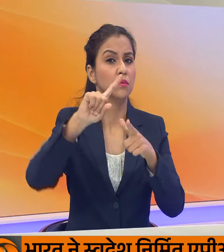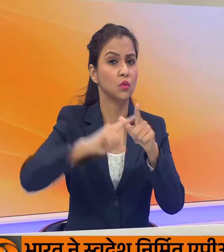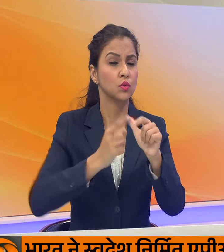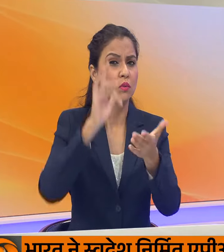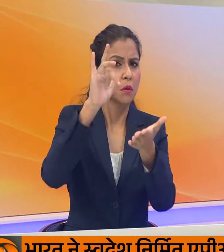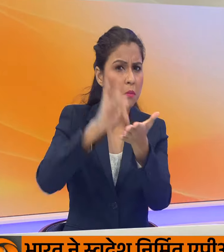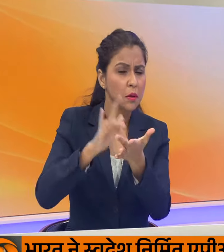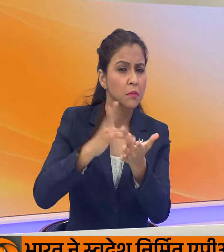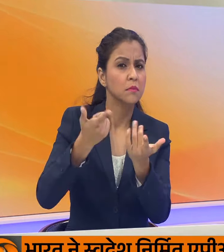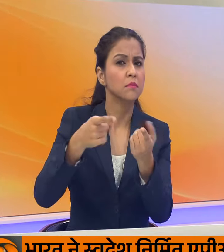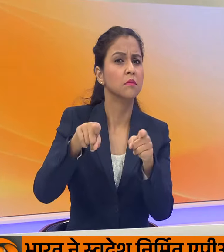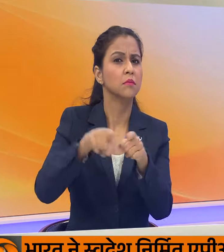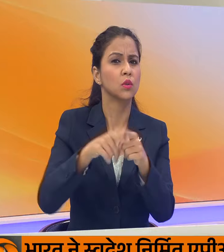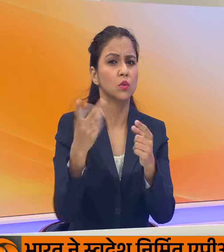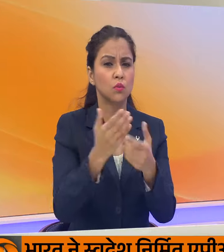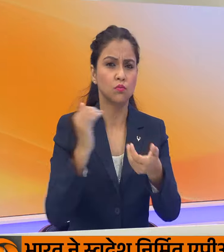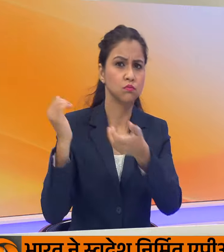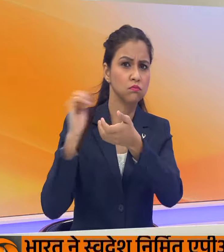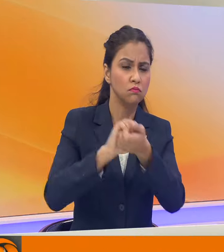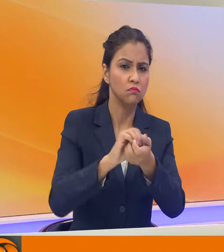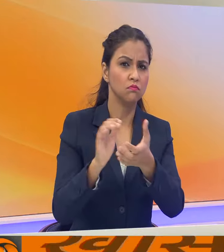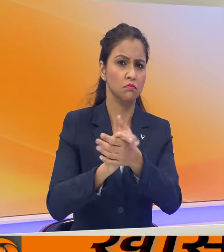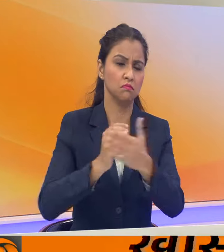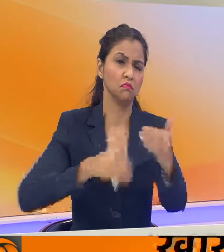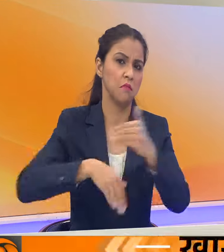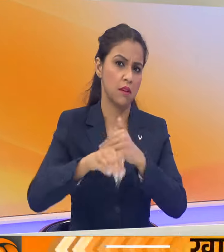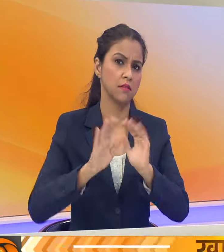बोलीविया के साथ दोस्ताना मुकाबले खेलने हैं